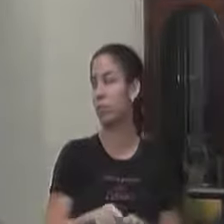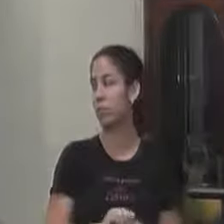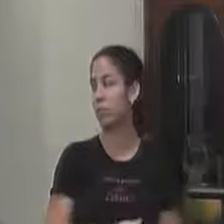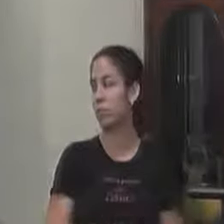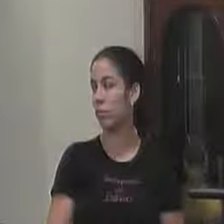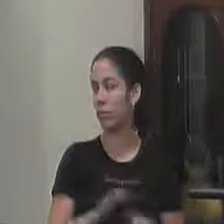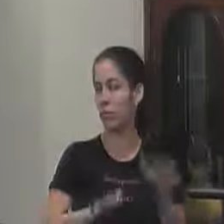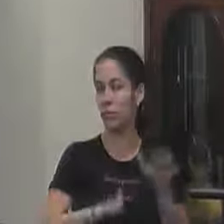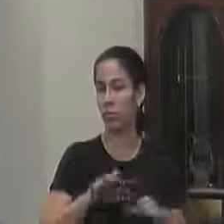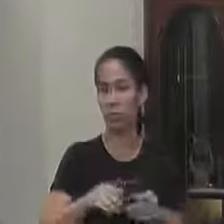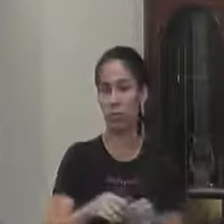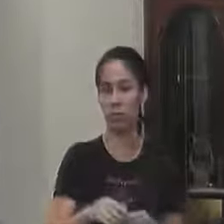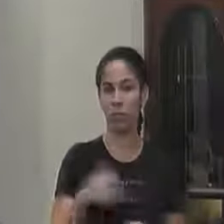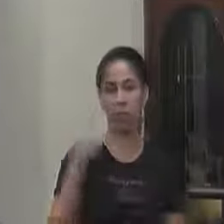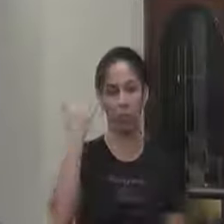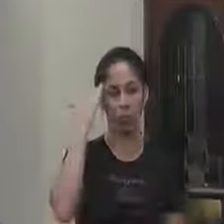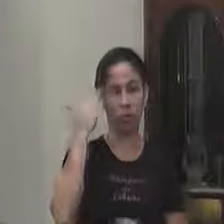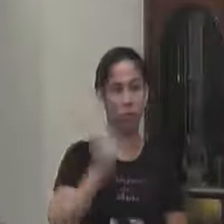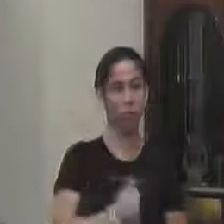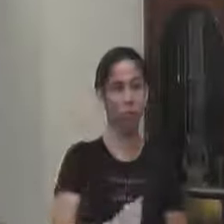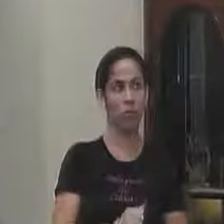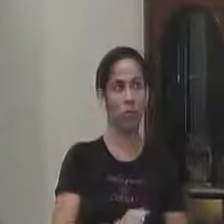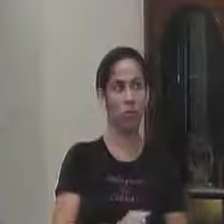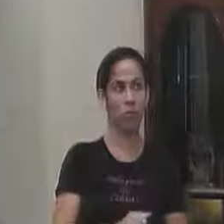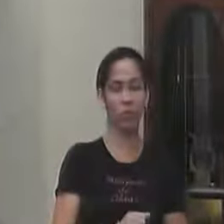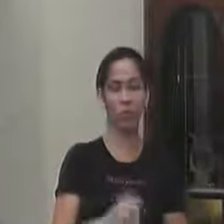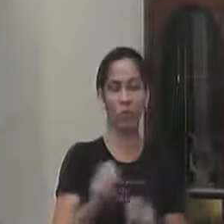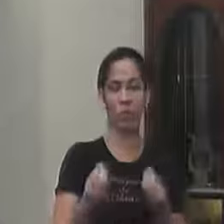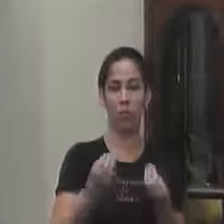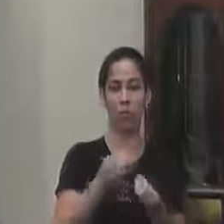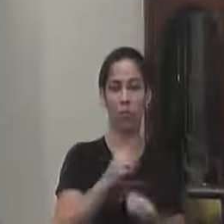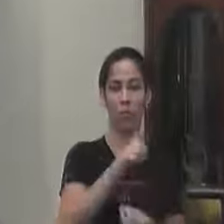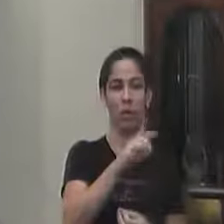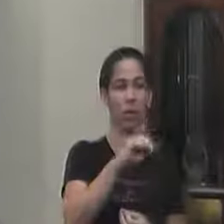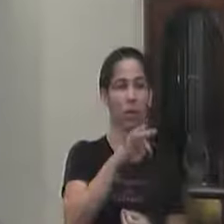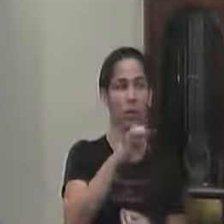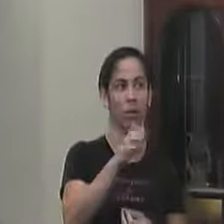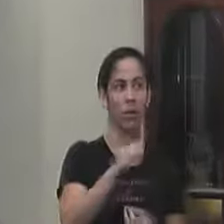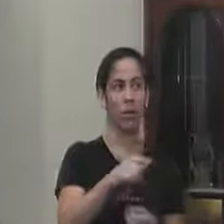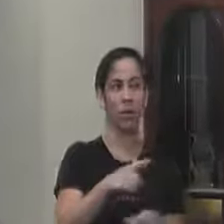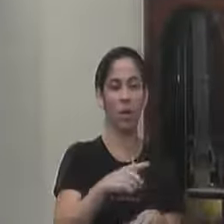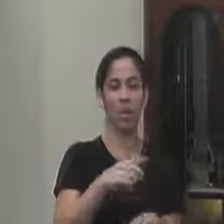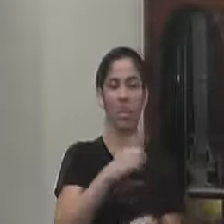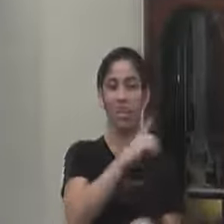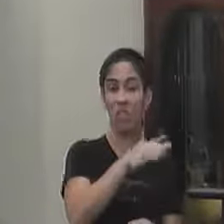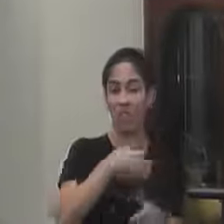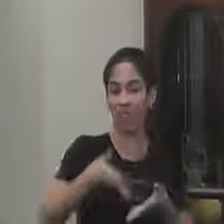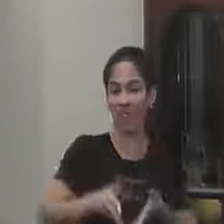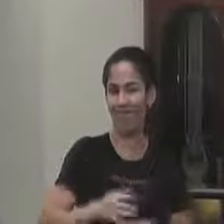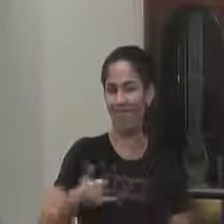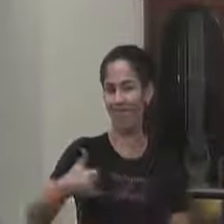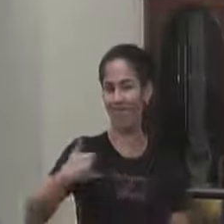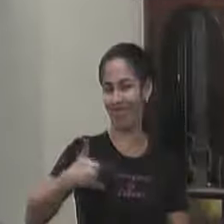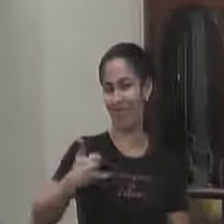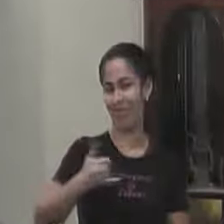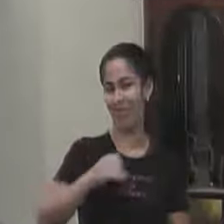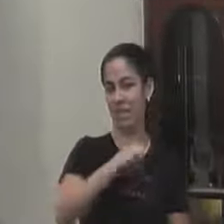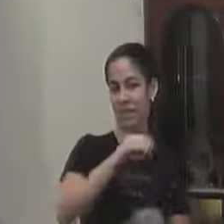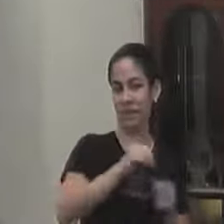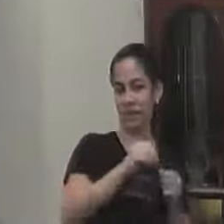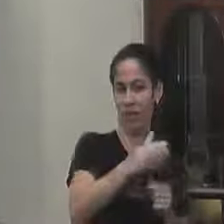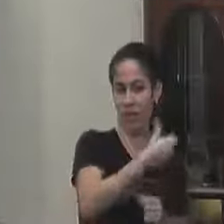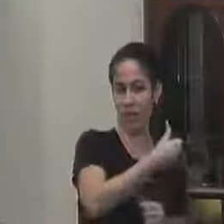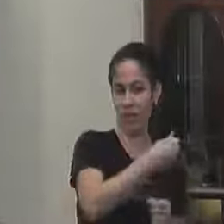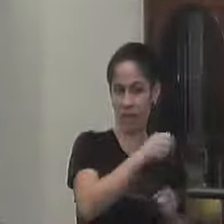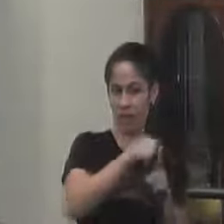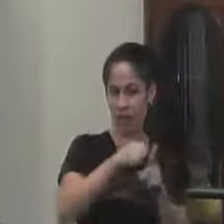às vezes as pessoas não entendem aproveitando é o limite é o corte né a data corte ele tem que fazer seis meses